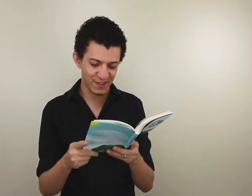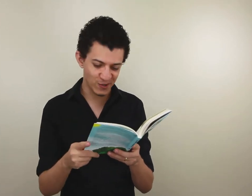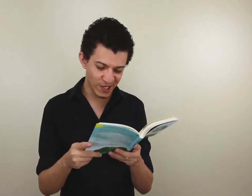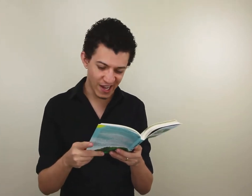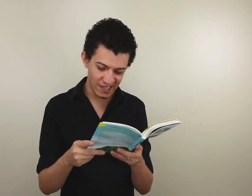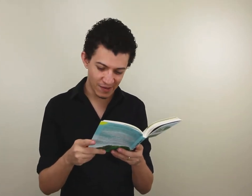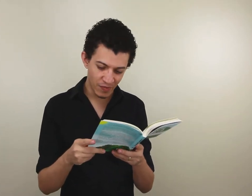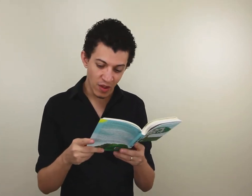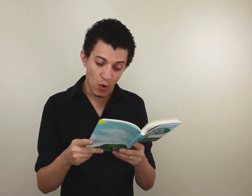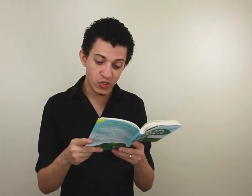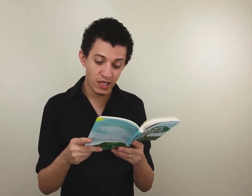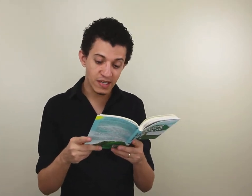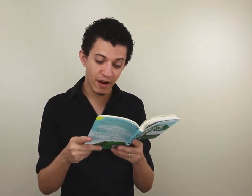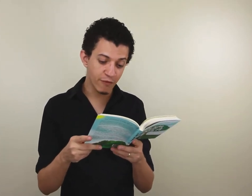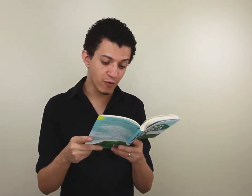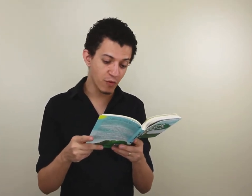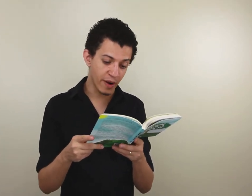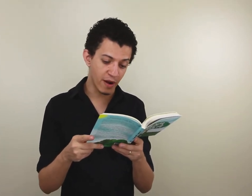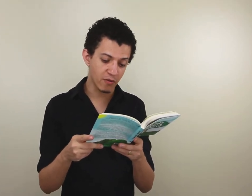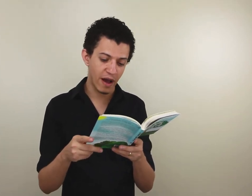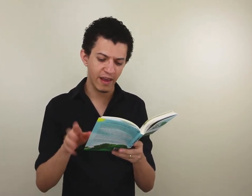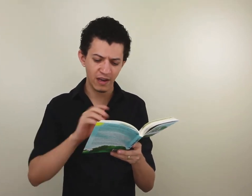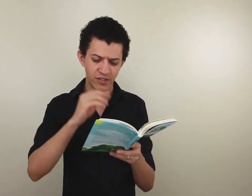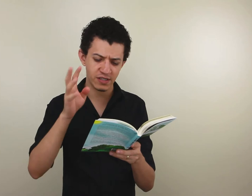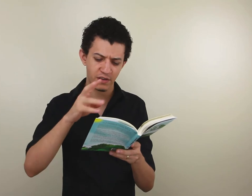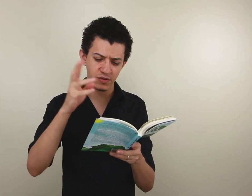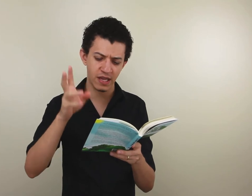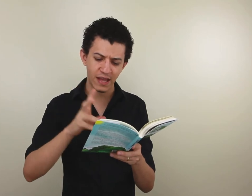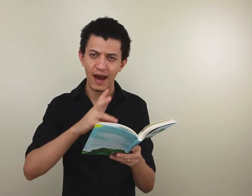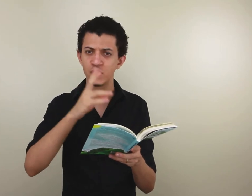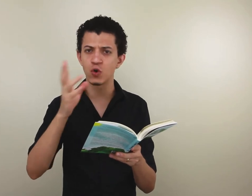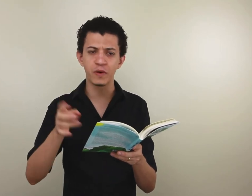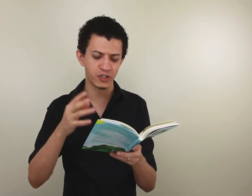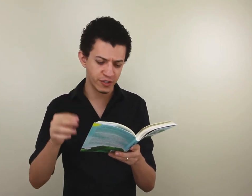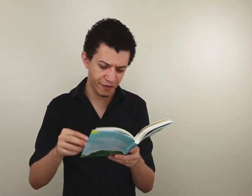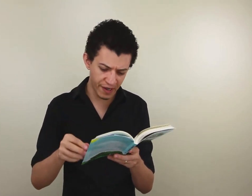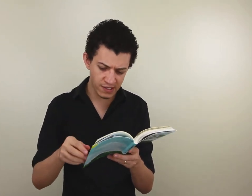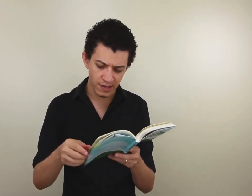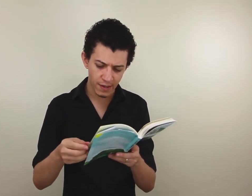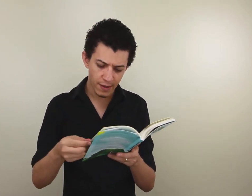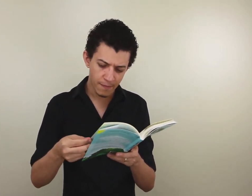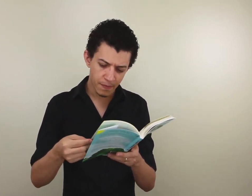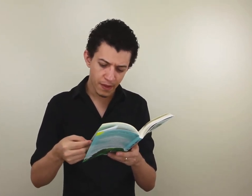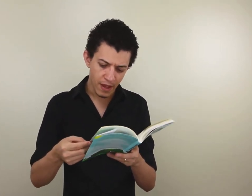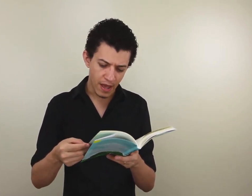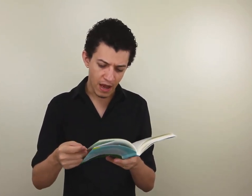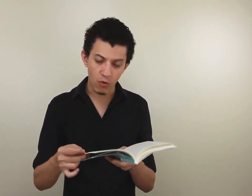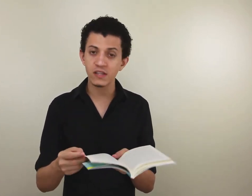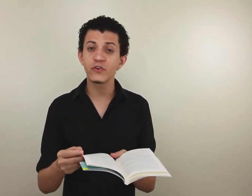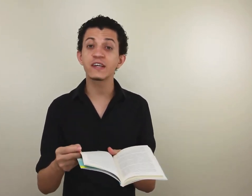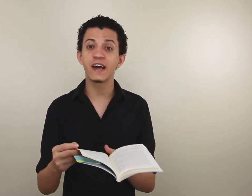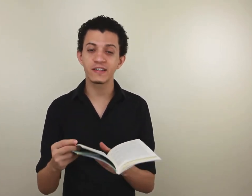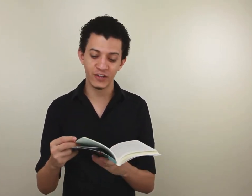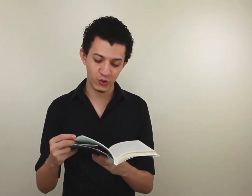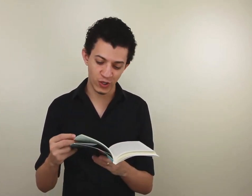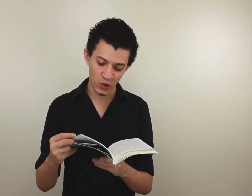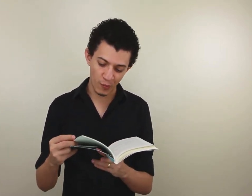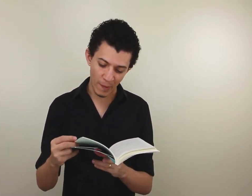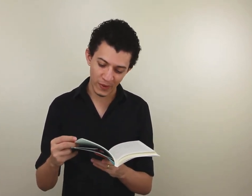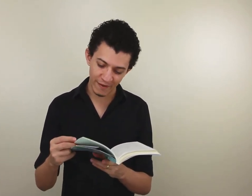fazer os sinais. Utilizaram um fundo branco, aí ele diz aqui uns detalhes de como que a gente fez, quais foram as técnicas que a gente utilizou para poder